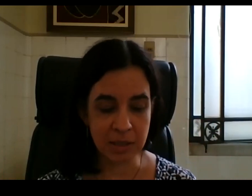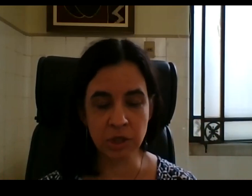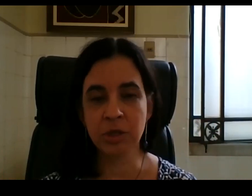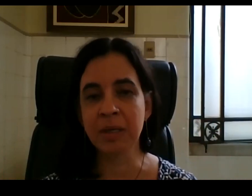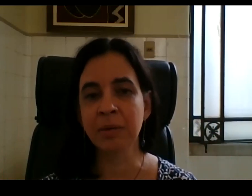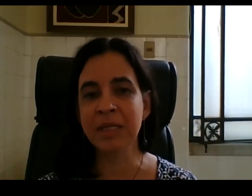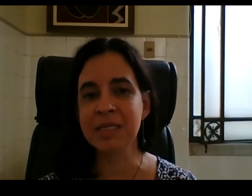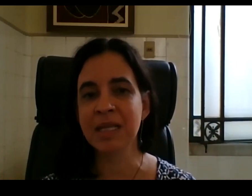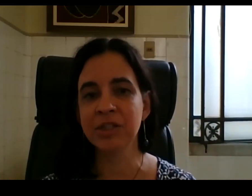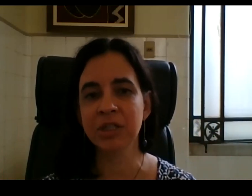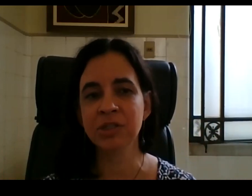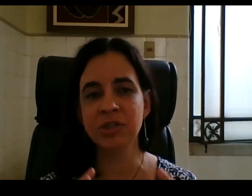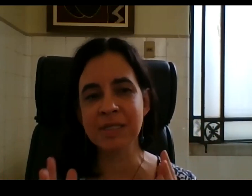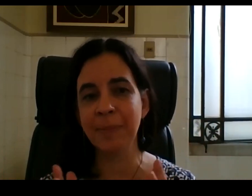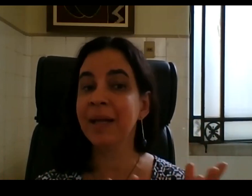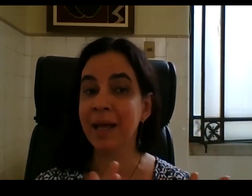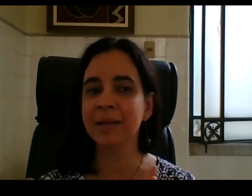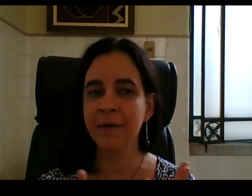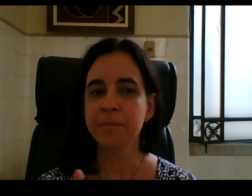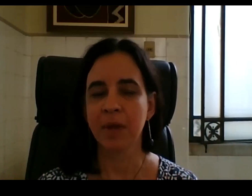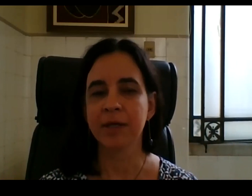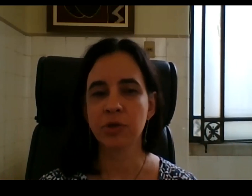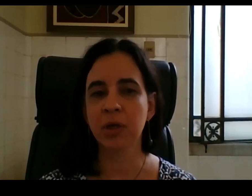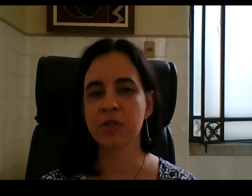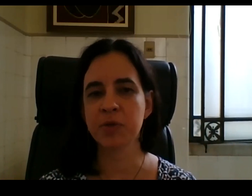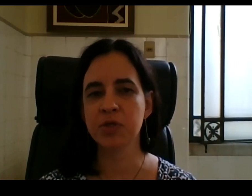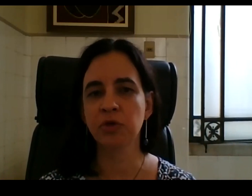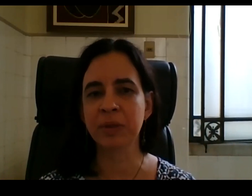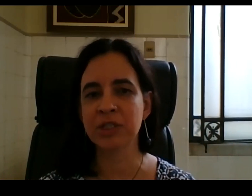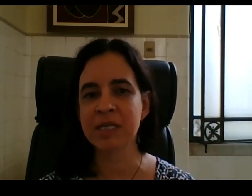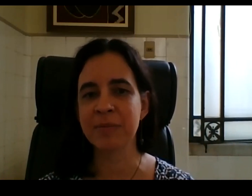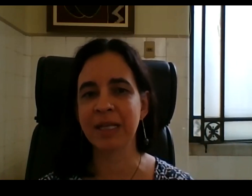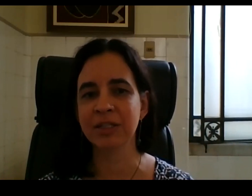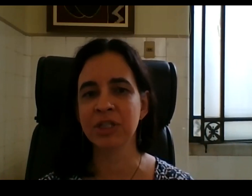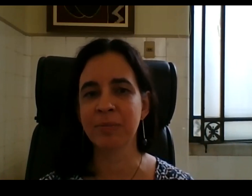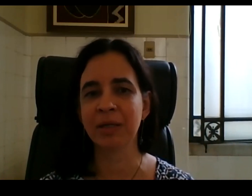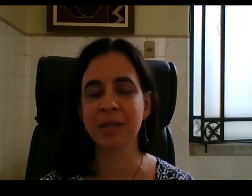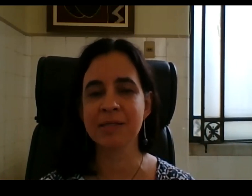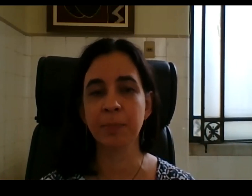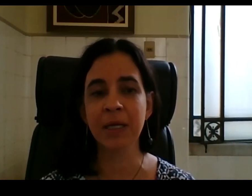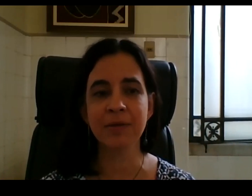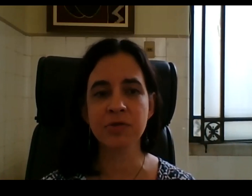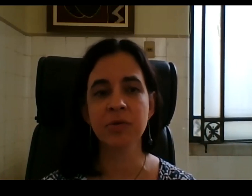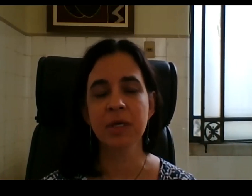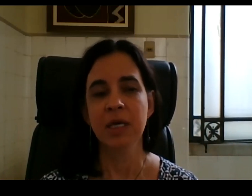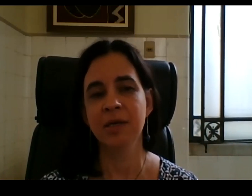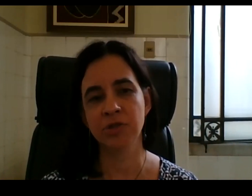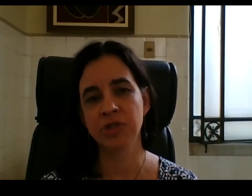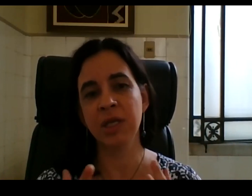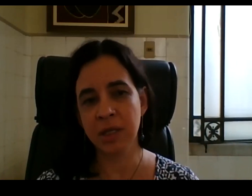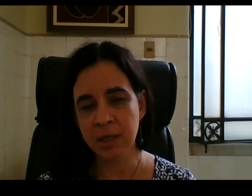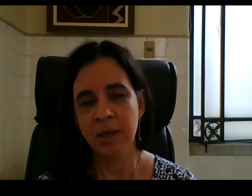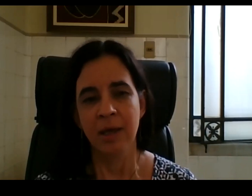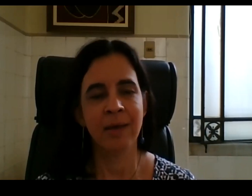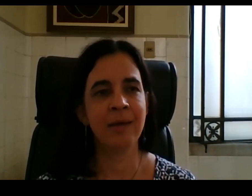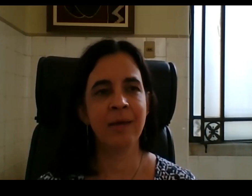mais, a gente também tem uma necessidade grande de separar, né? As cotas, o pessoal do Comitê de Acessibilidade tem chamado a atenção para isso e a